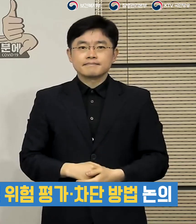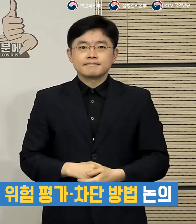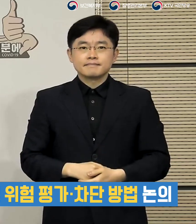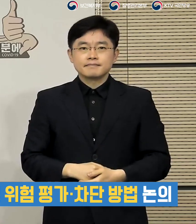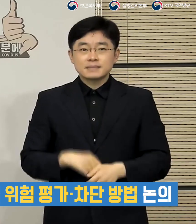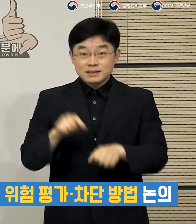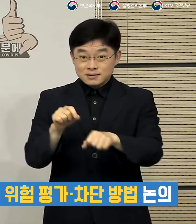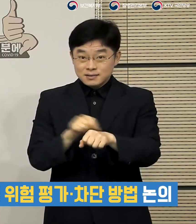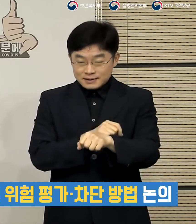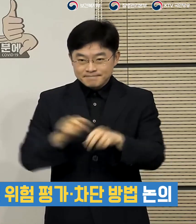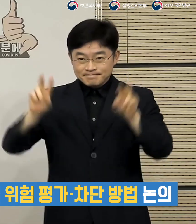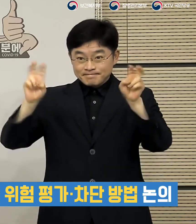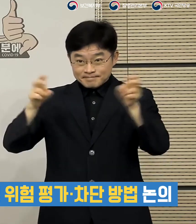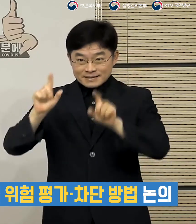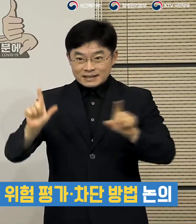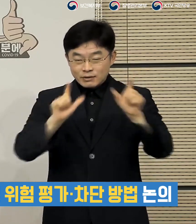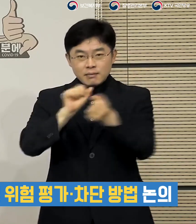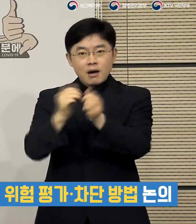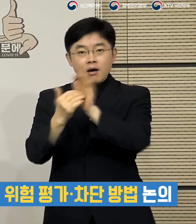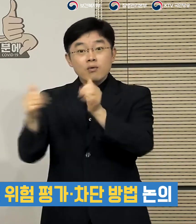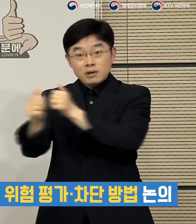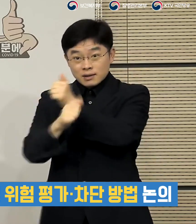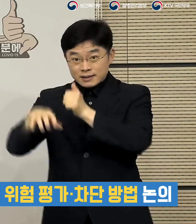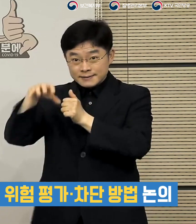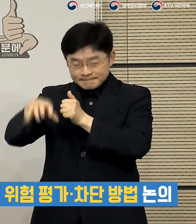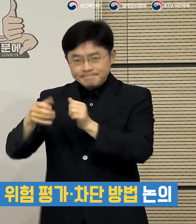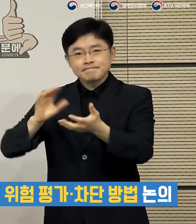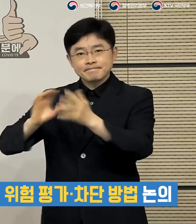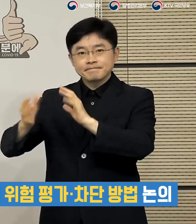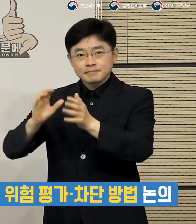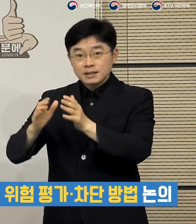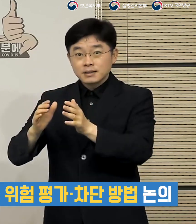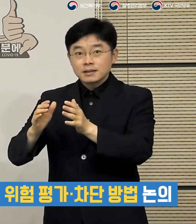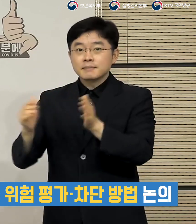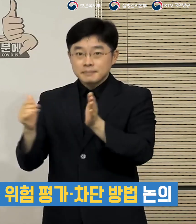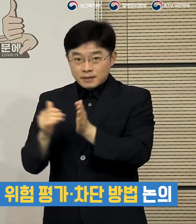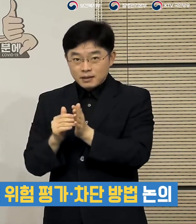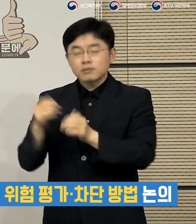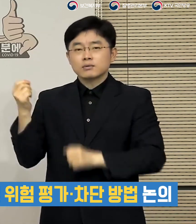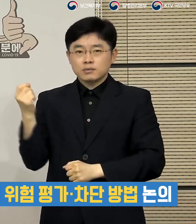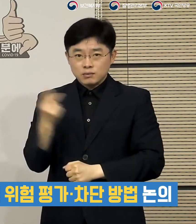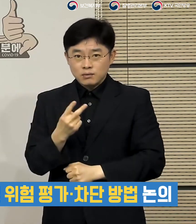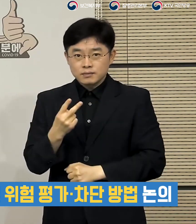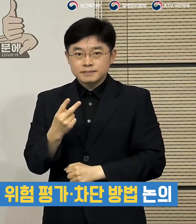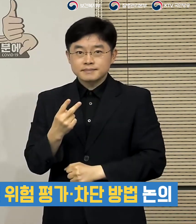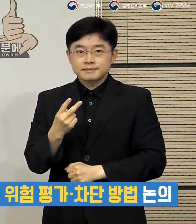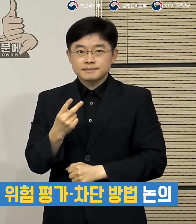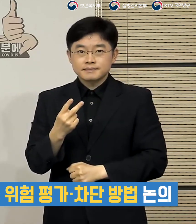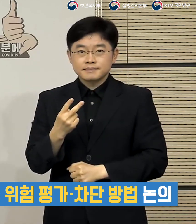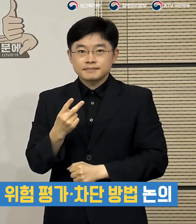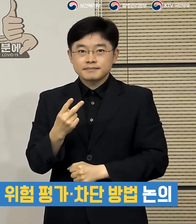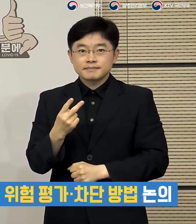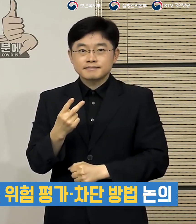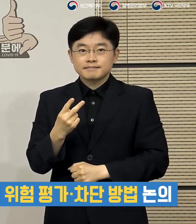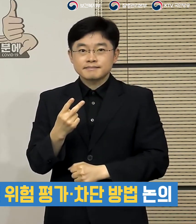생활방역위원회 생활방역위원회에서도 이러한 논의들이 진행될 수 있도록 할 뿐만이 아니라 관련